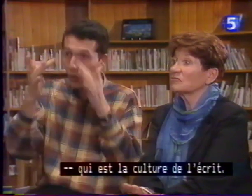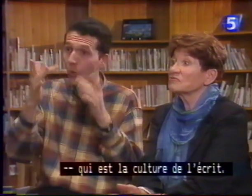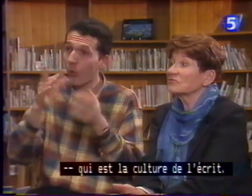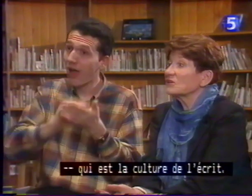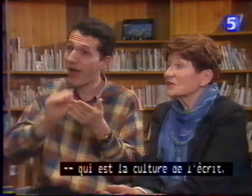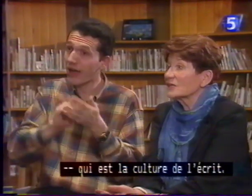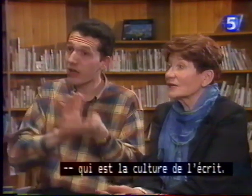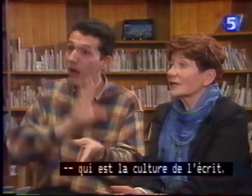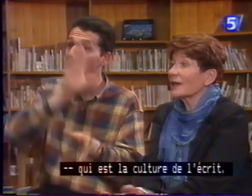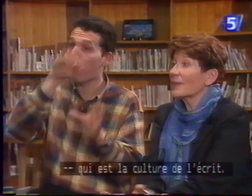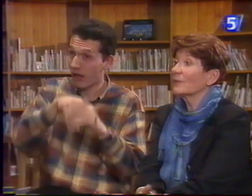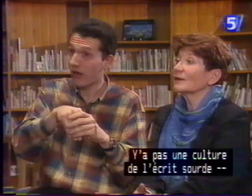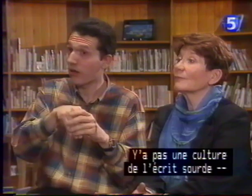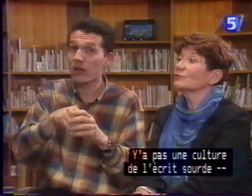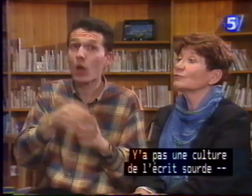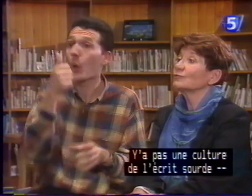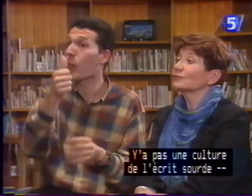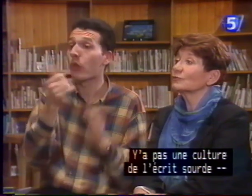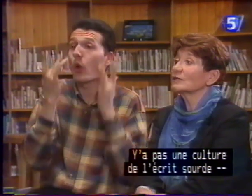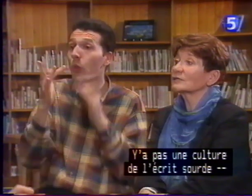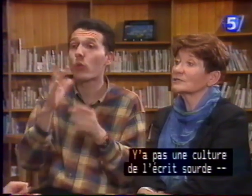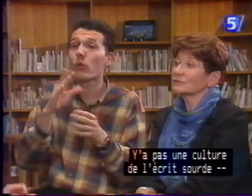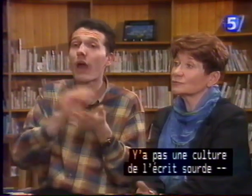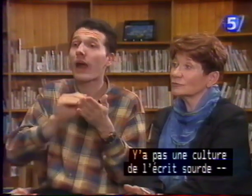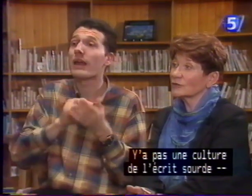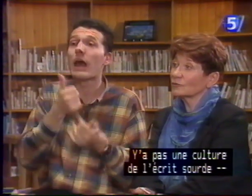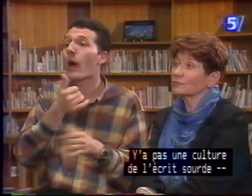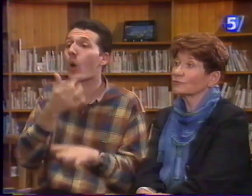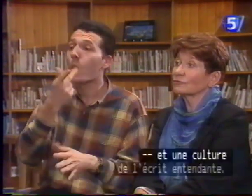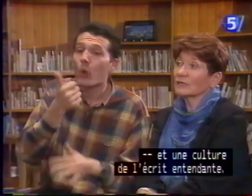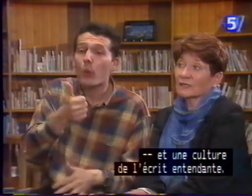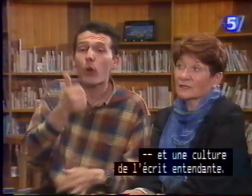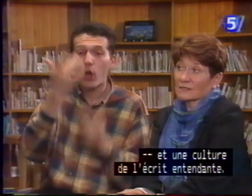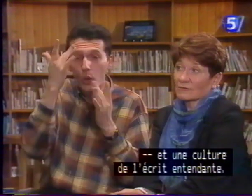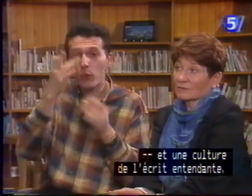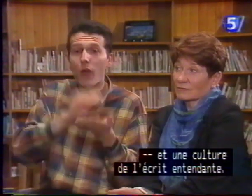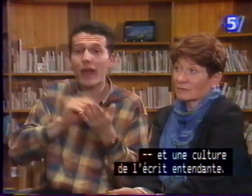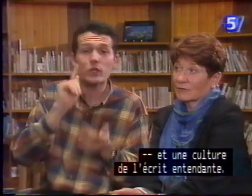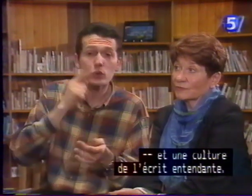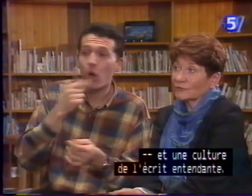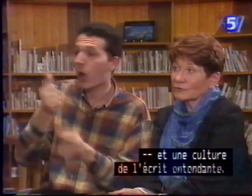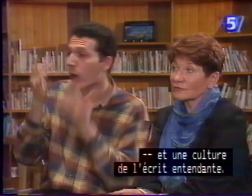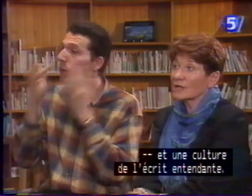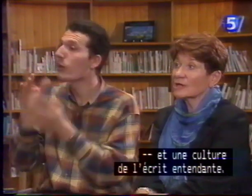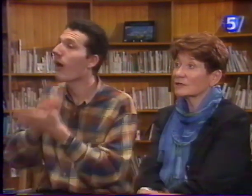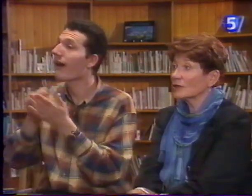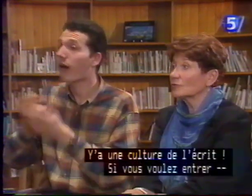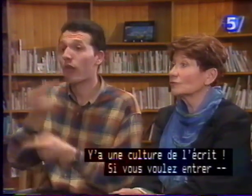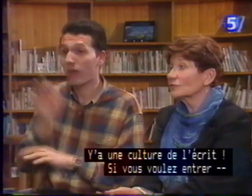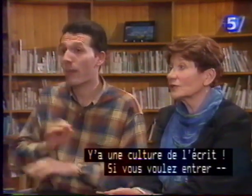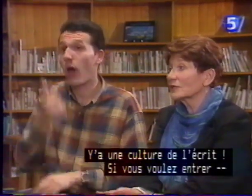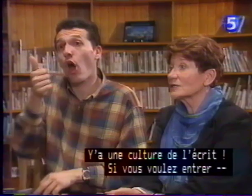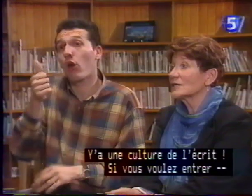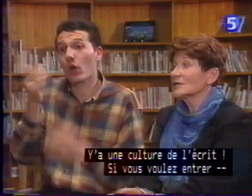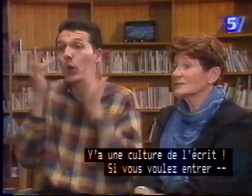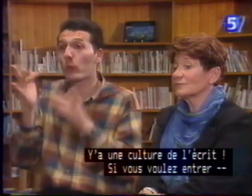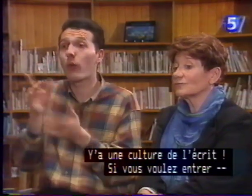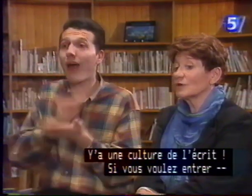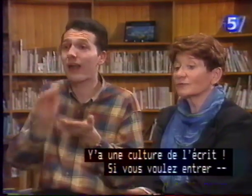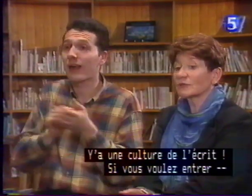de l'écrit ? Il n a pas une culture de l'écrit sourde et une culture de l'écrit entendante. Il y a une culture de l'écrit. Si vous voulez entrer dans